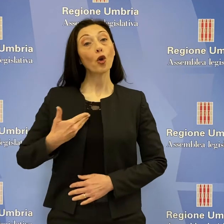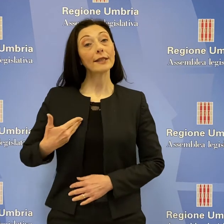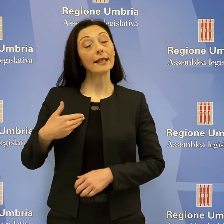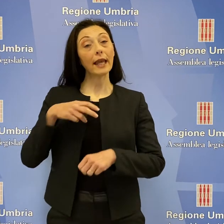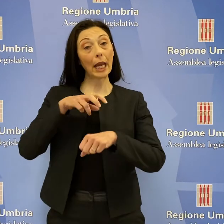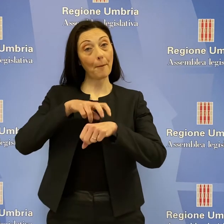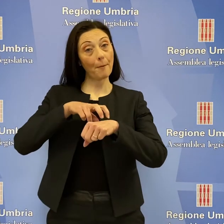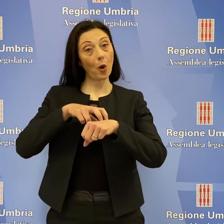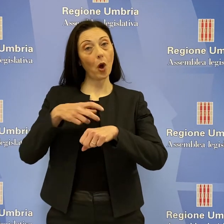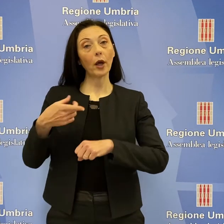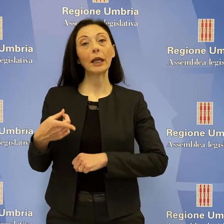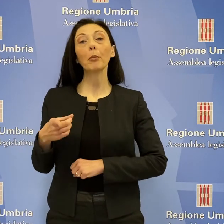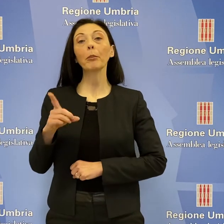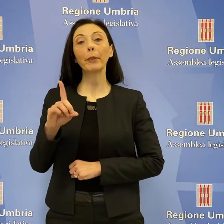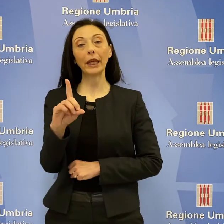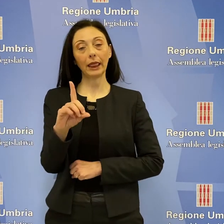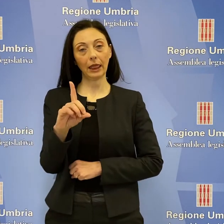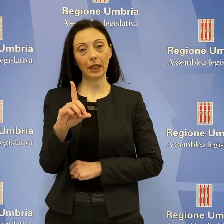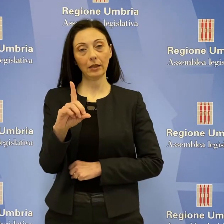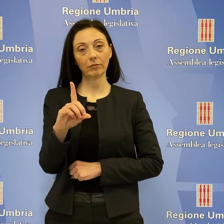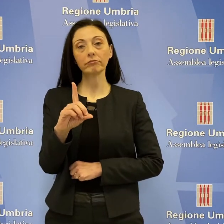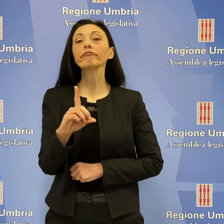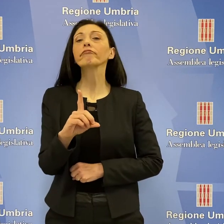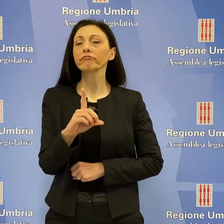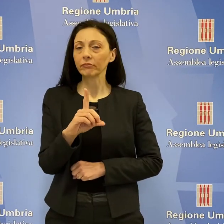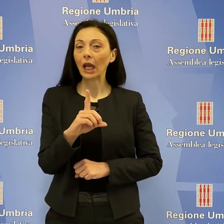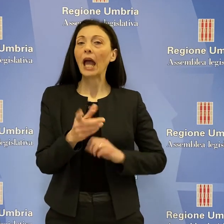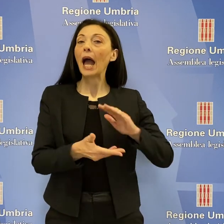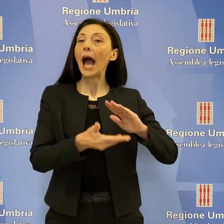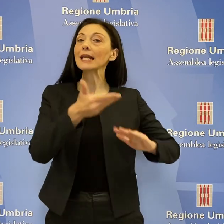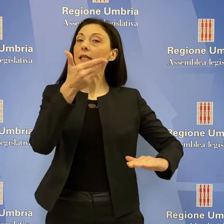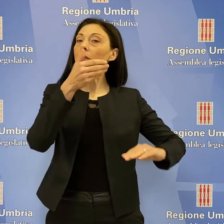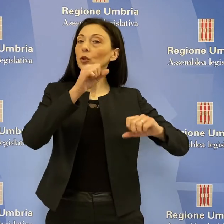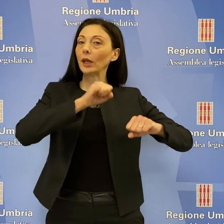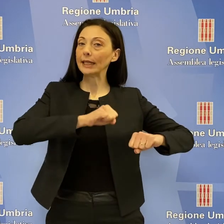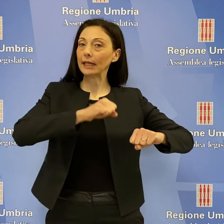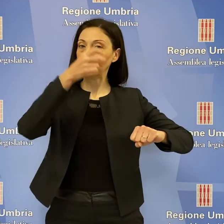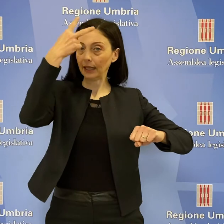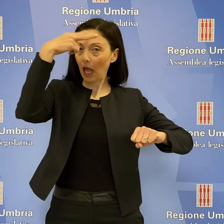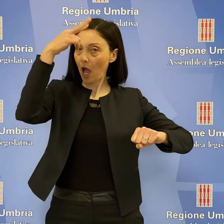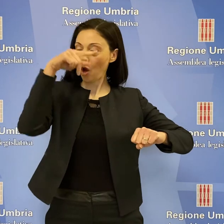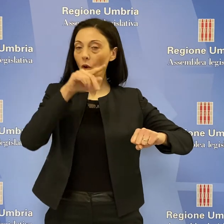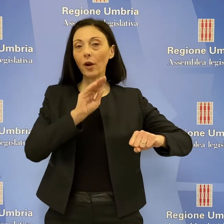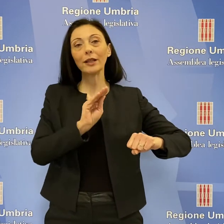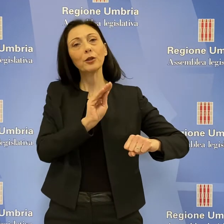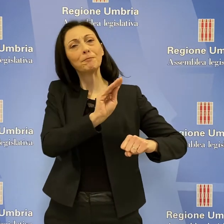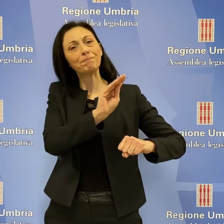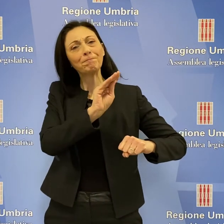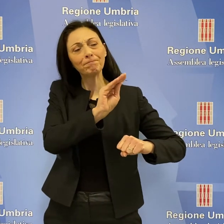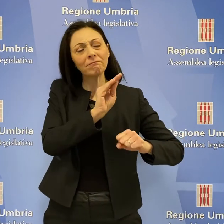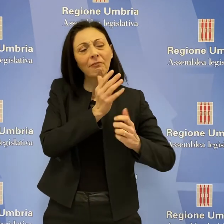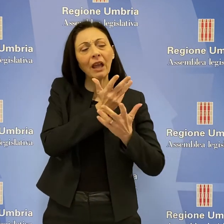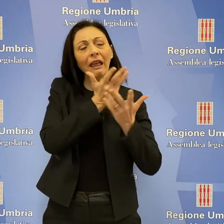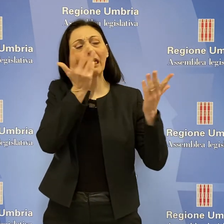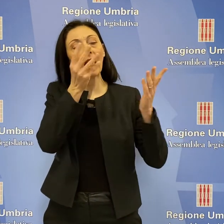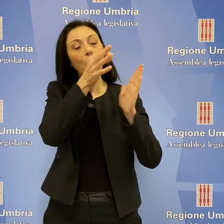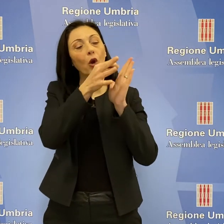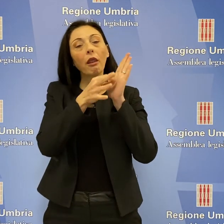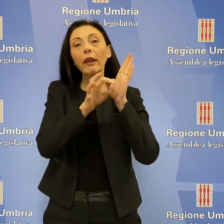Tommaso Bori del Partito Democratico ha chiesto chiarimenti all'assessore alla sanità Luca Coletto sulle linee di indirizzo regionali per